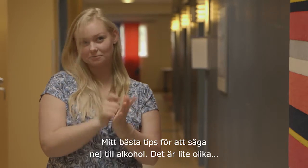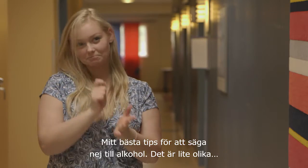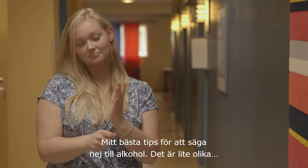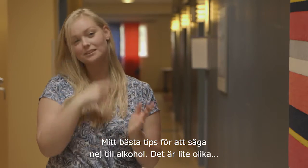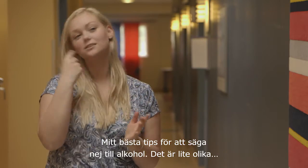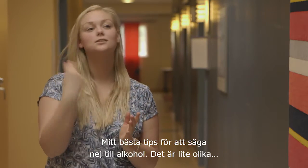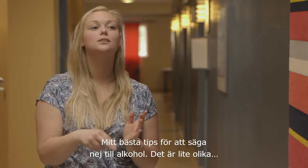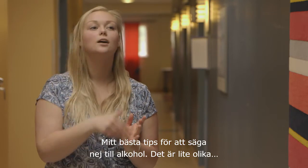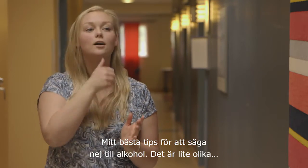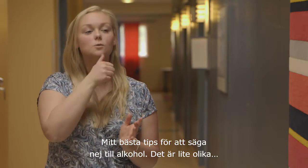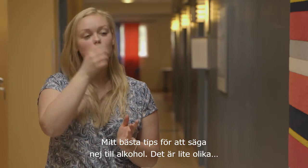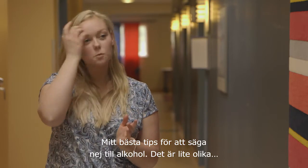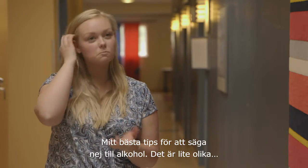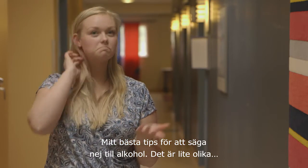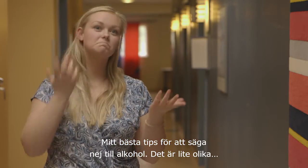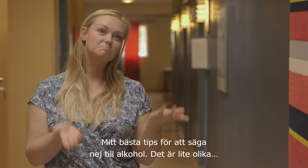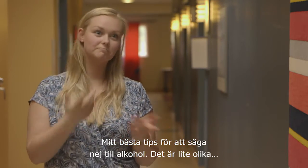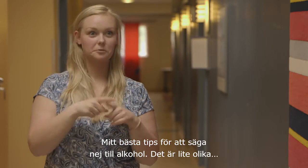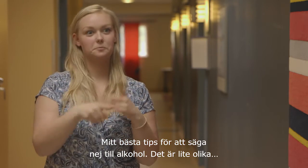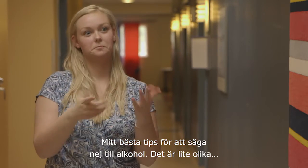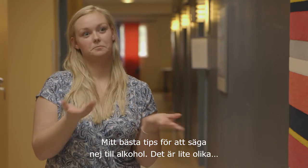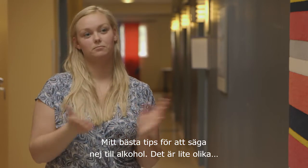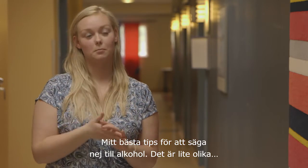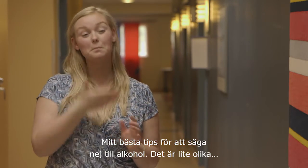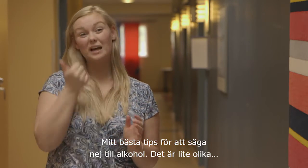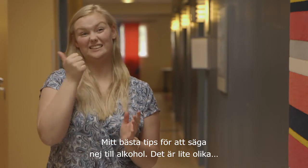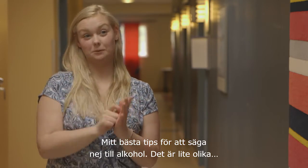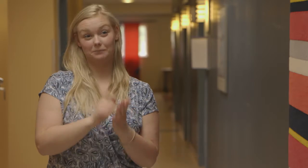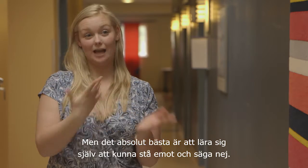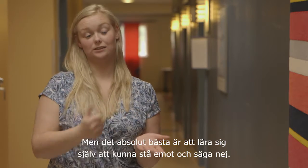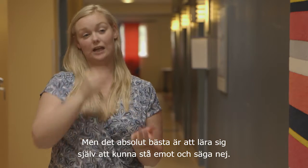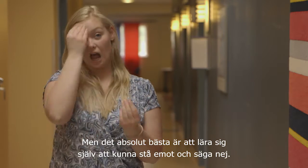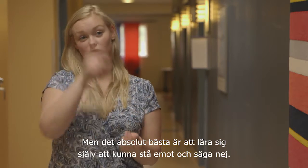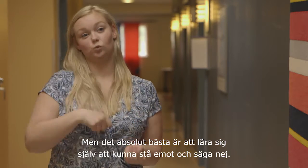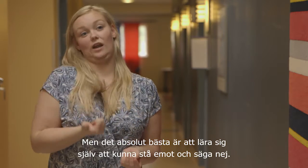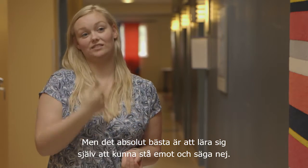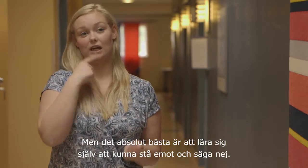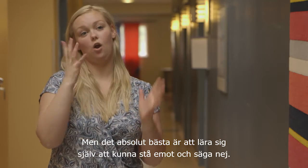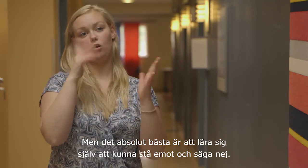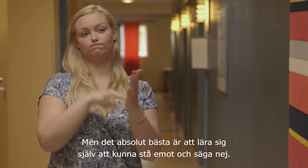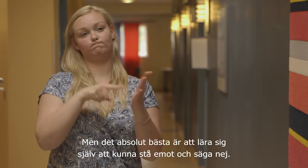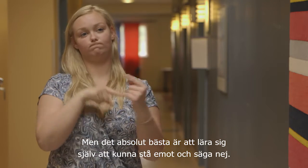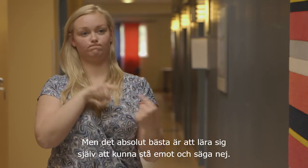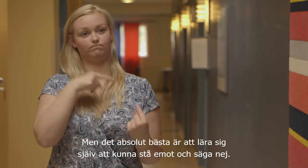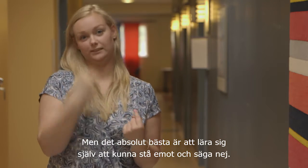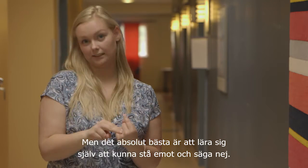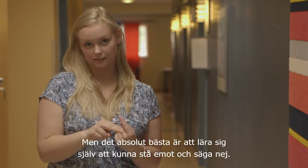Mitt bästa tips för att säga nej till alkohol. Det är lite olika, men det absolut bästa är att lära sig själv att kunna stå emot och säga nej.